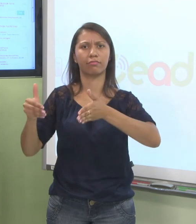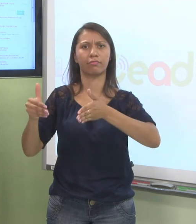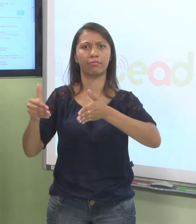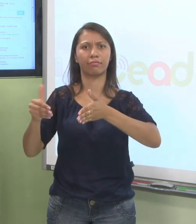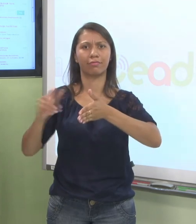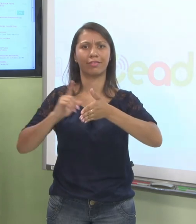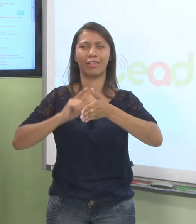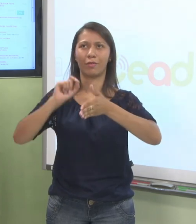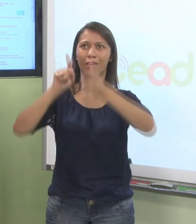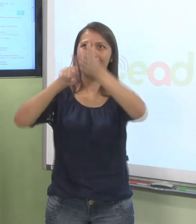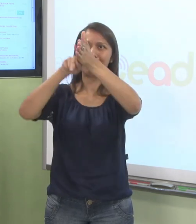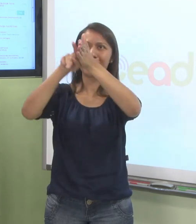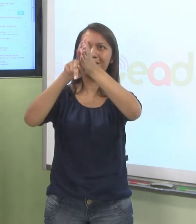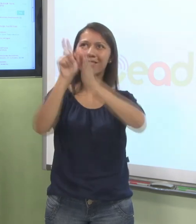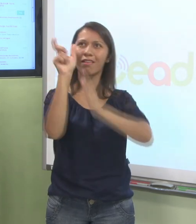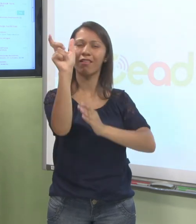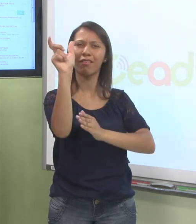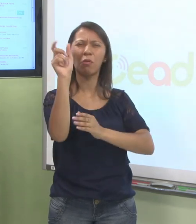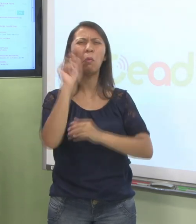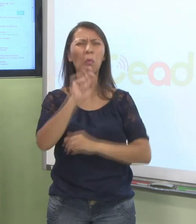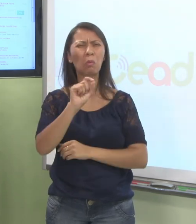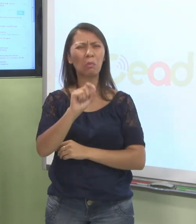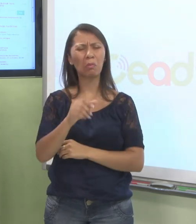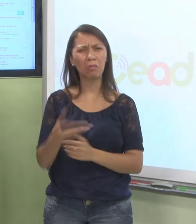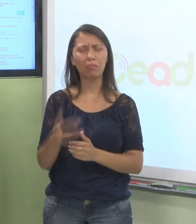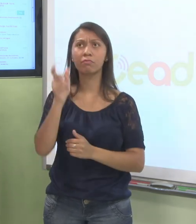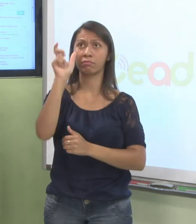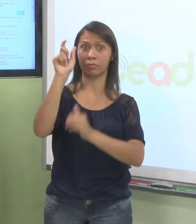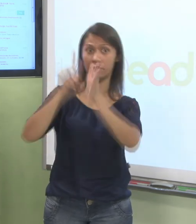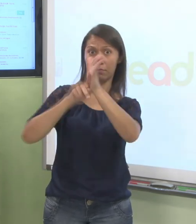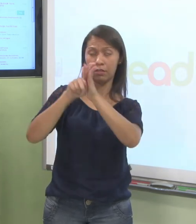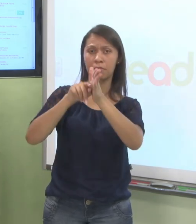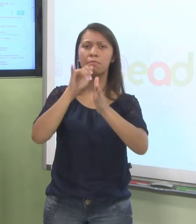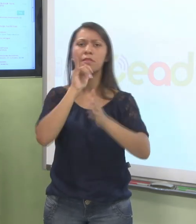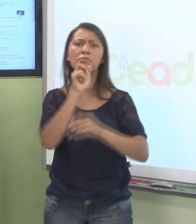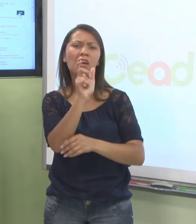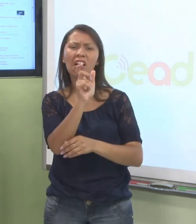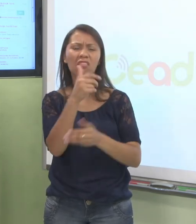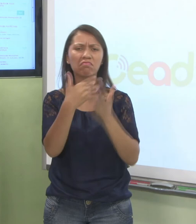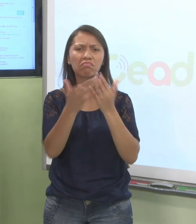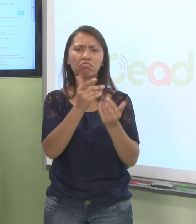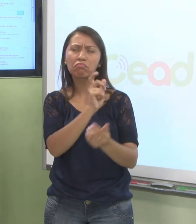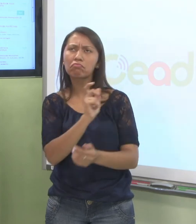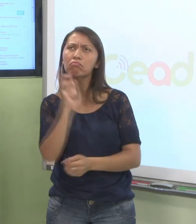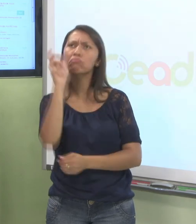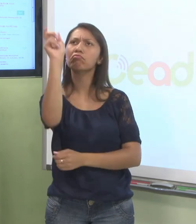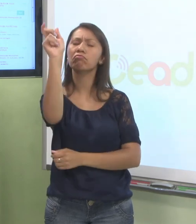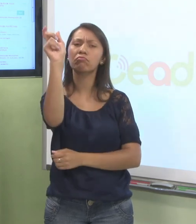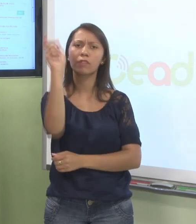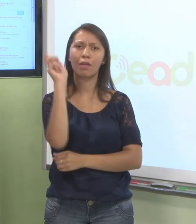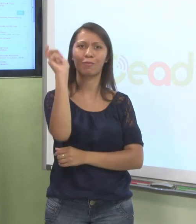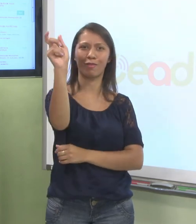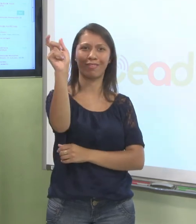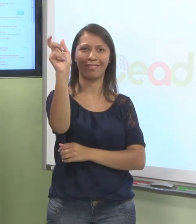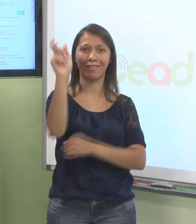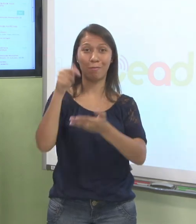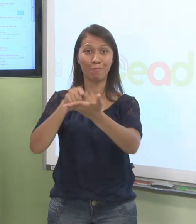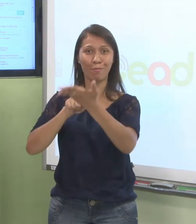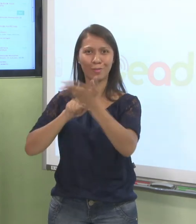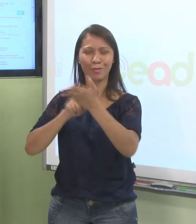pesquisar no fórum. O que que é isso? Você coloca alguma palavra e ela vai entrar em todos os fóruns da sala e mostrar para você onde essa palavra